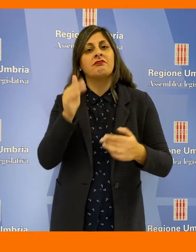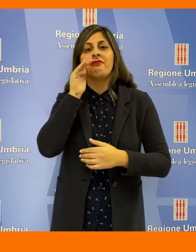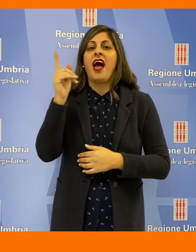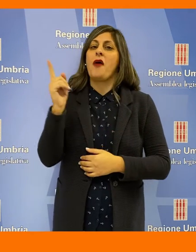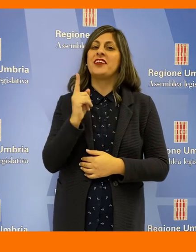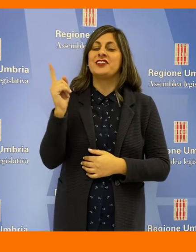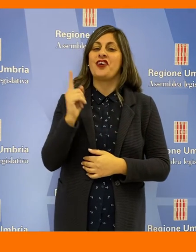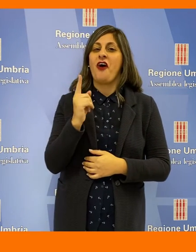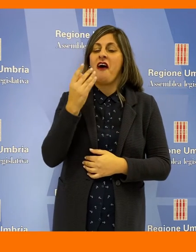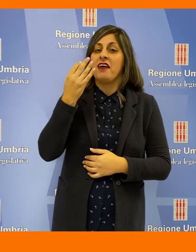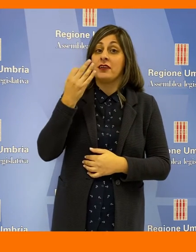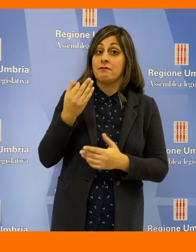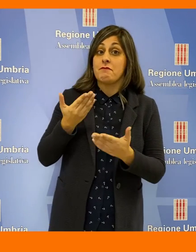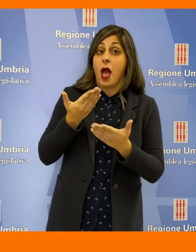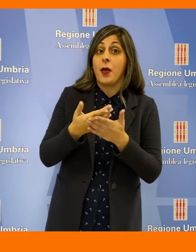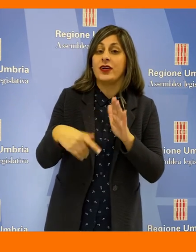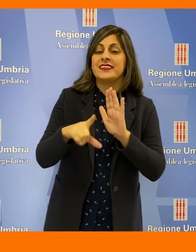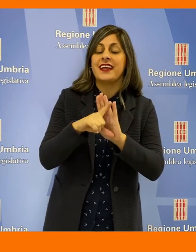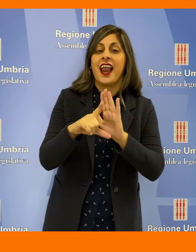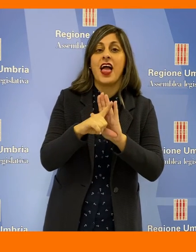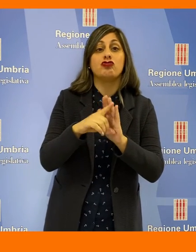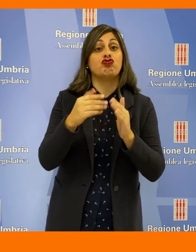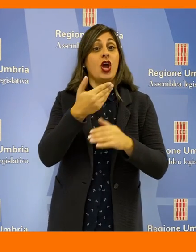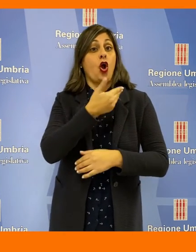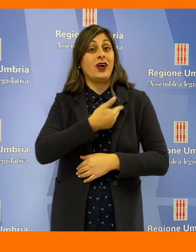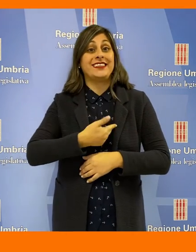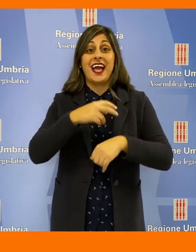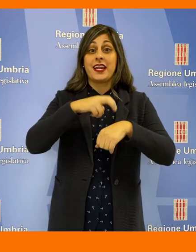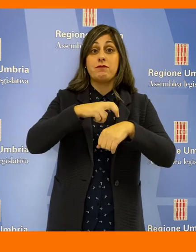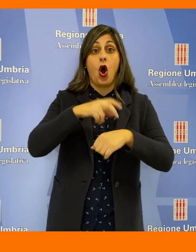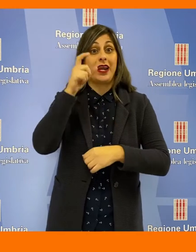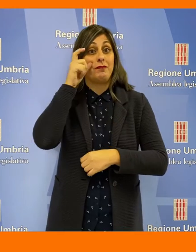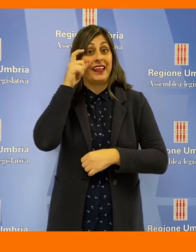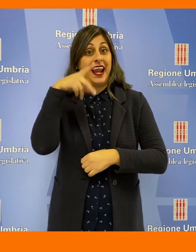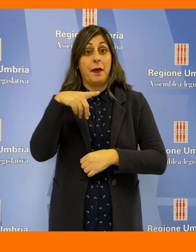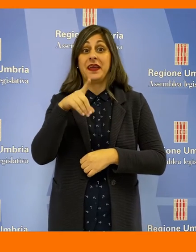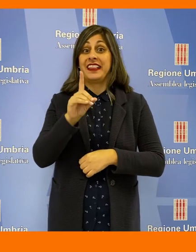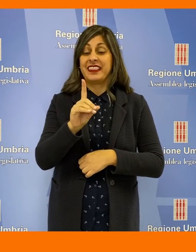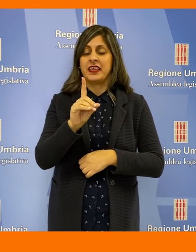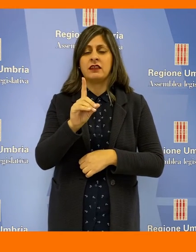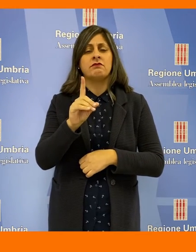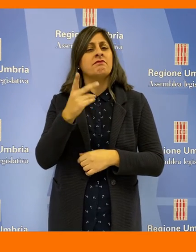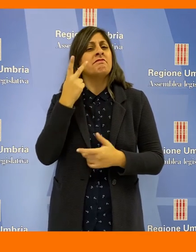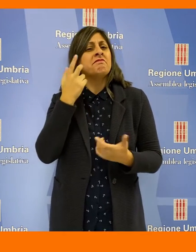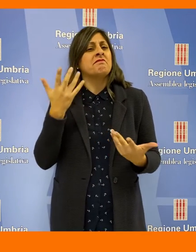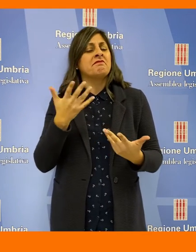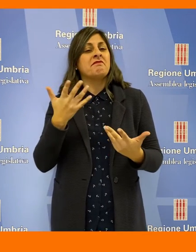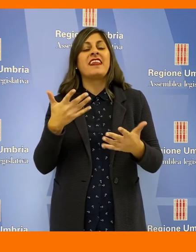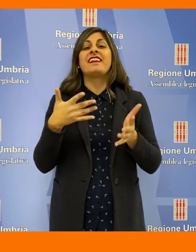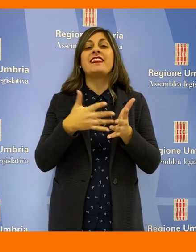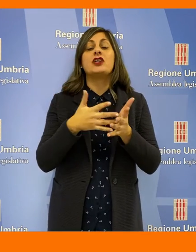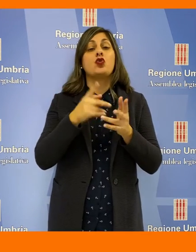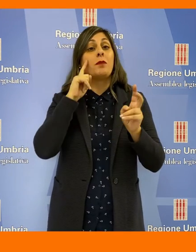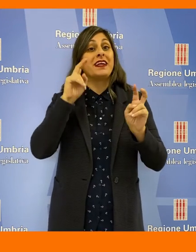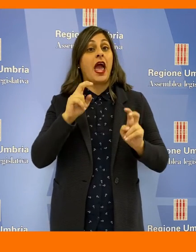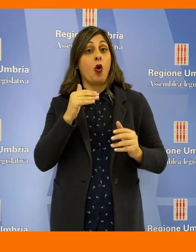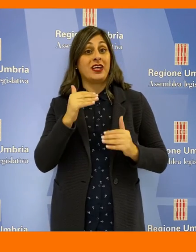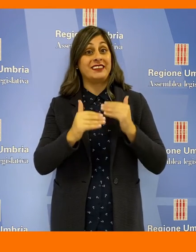audizioni sulla proposta di legge dei consiglieri Vori e Bettarelli del PD sui disturbi del neurosviluppo